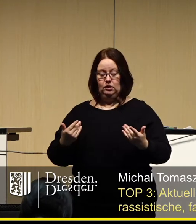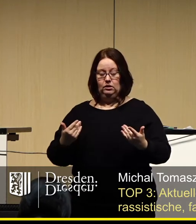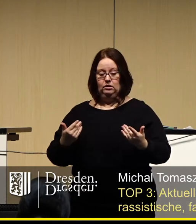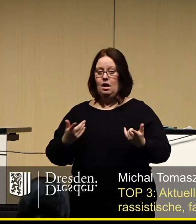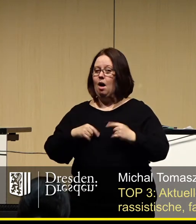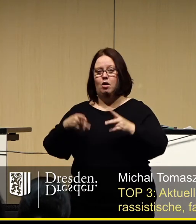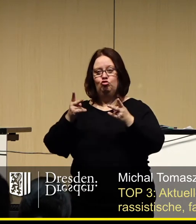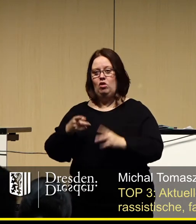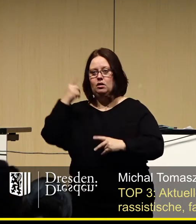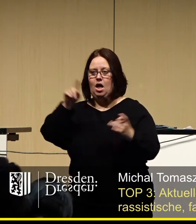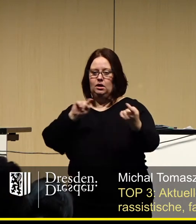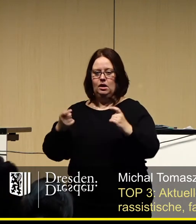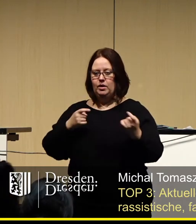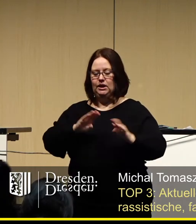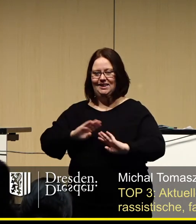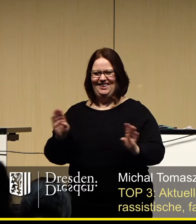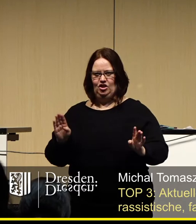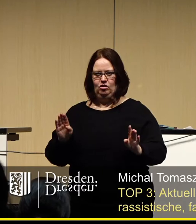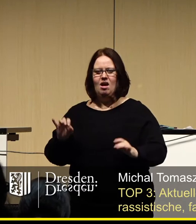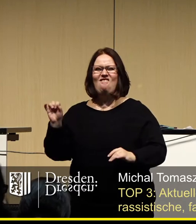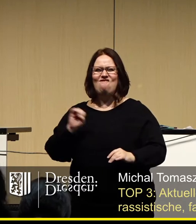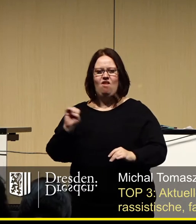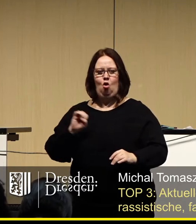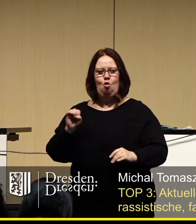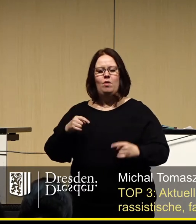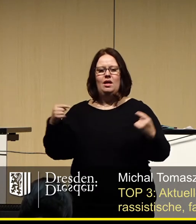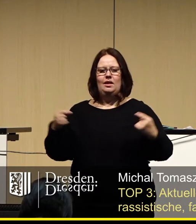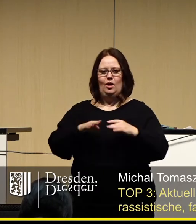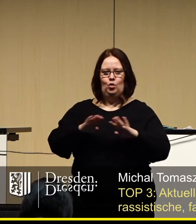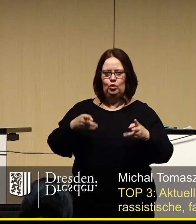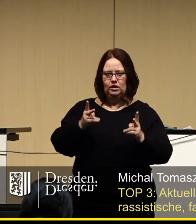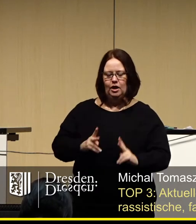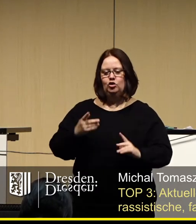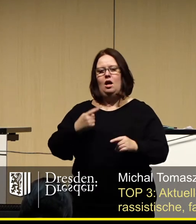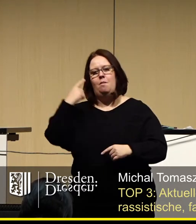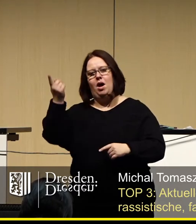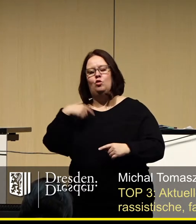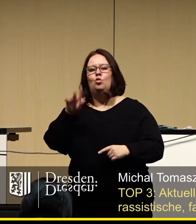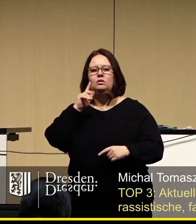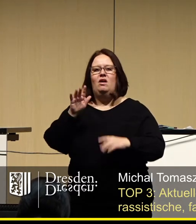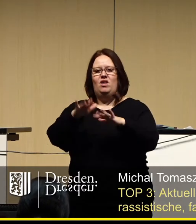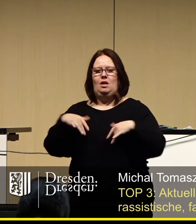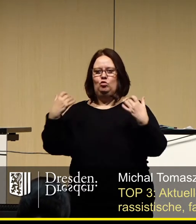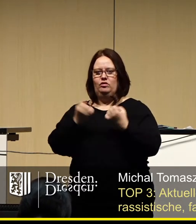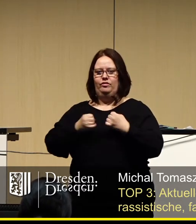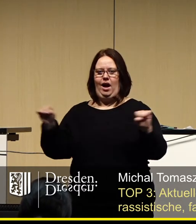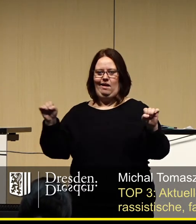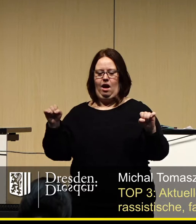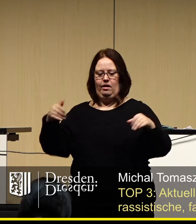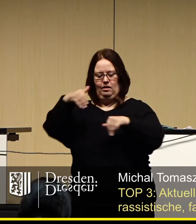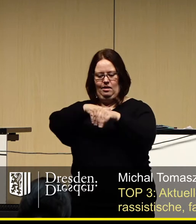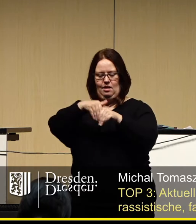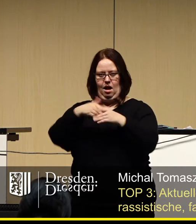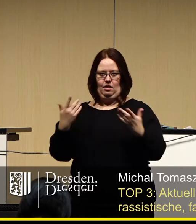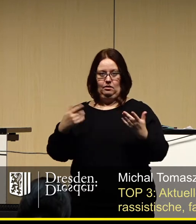nicht im Stadtrat debattiert, weil sie sich gegen die Grundrechte, gegen Meinungs und Versammlungsfreiheit richtet, so die Begründung.